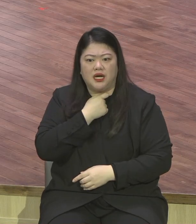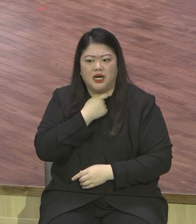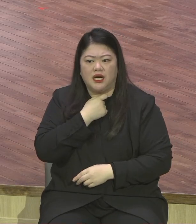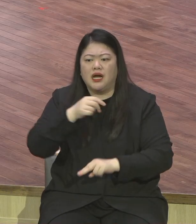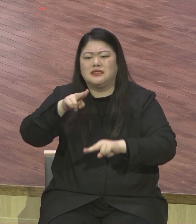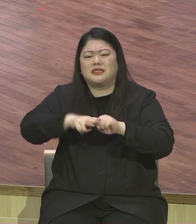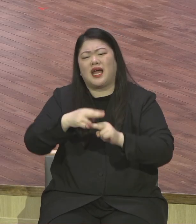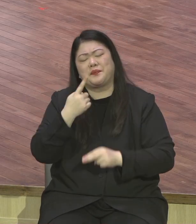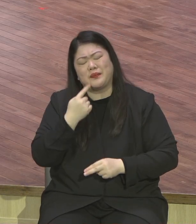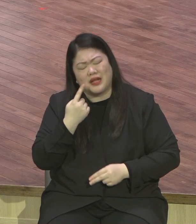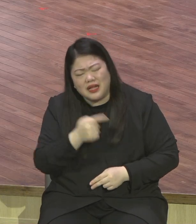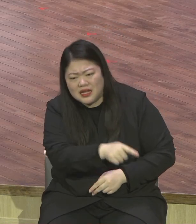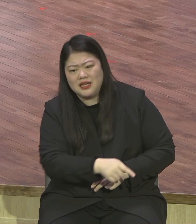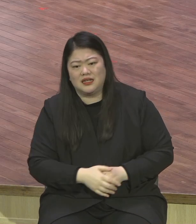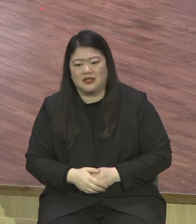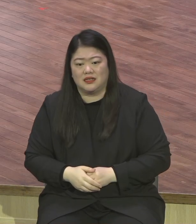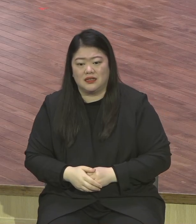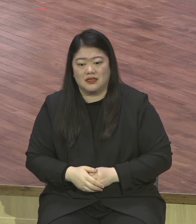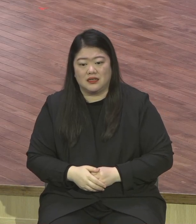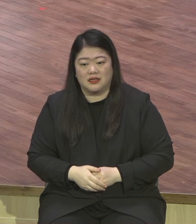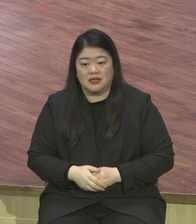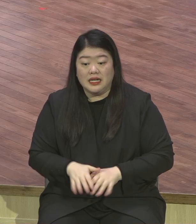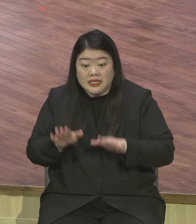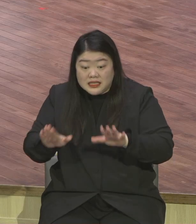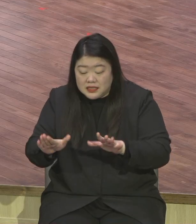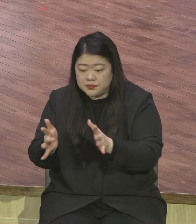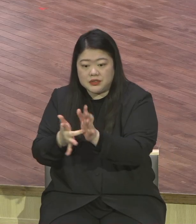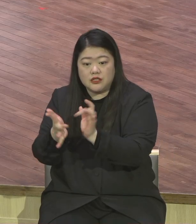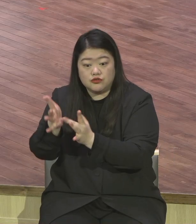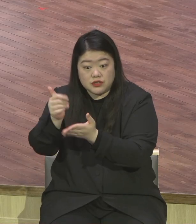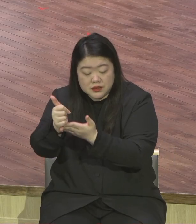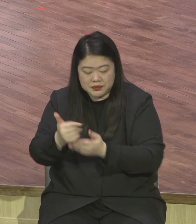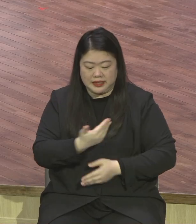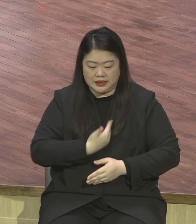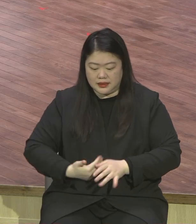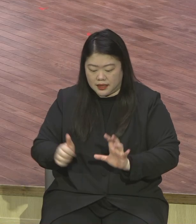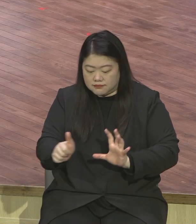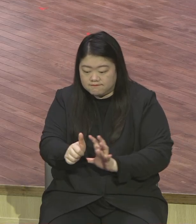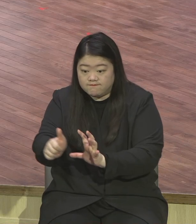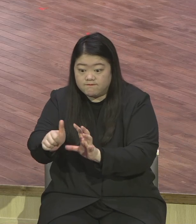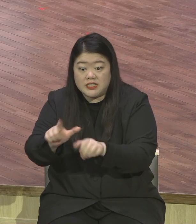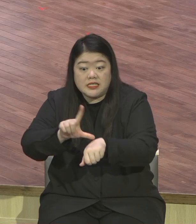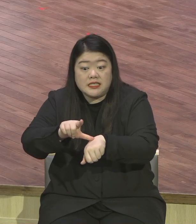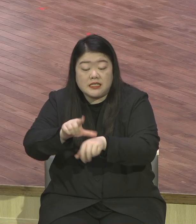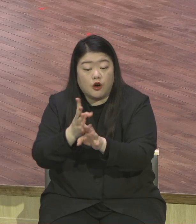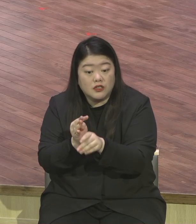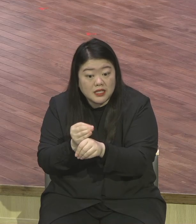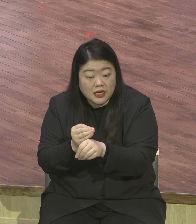지려고 예루살렘 가는 중이에요. 십자가 지기 위해서 예루살렘을 가는 중인데